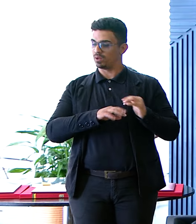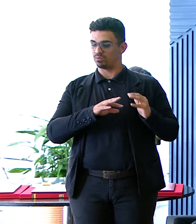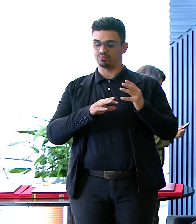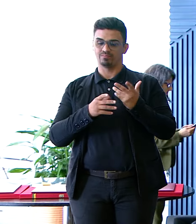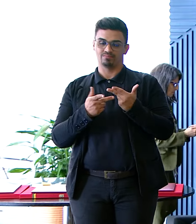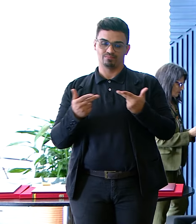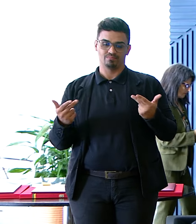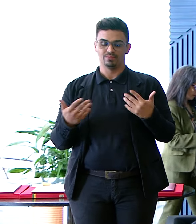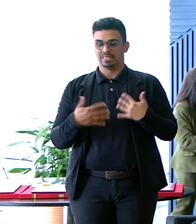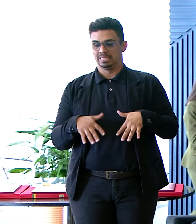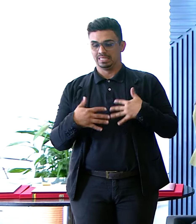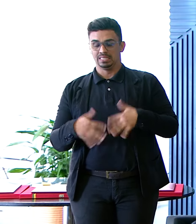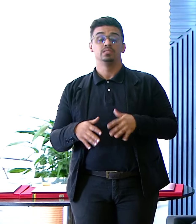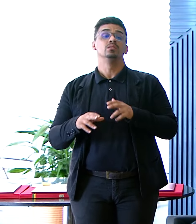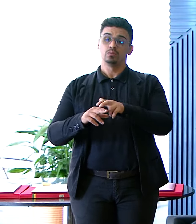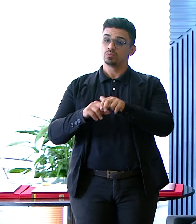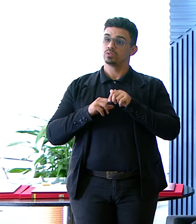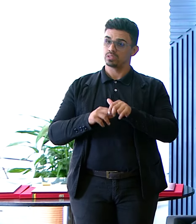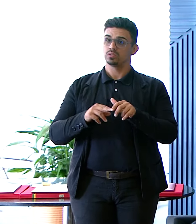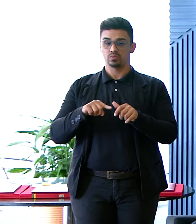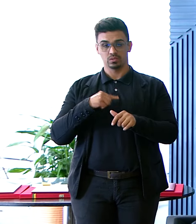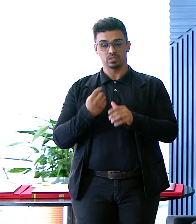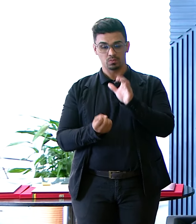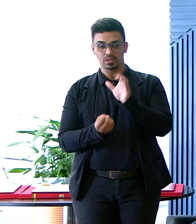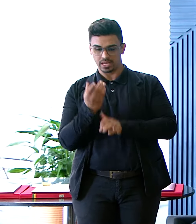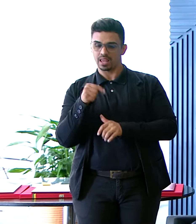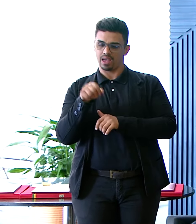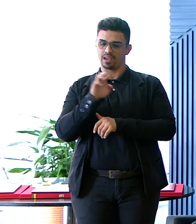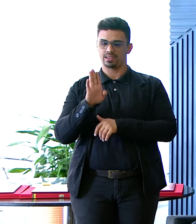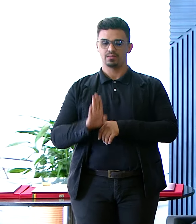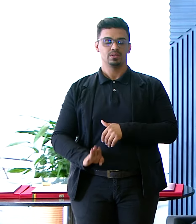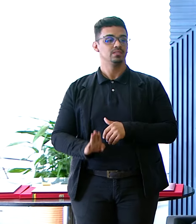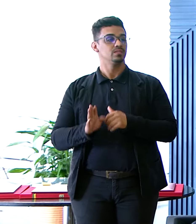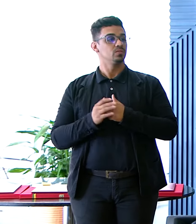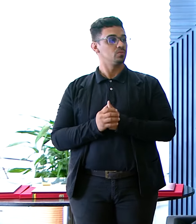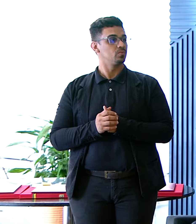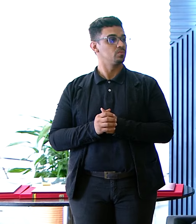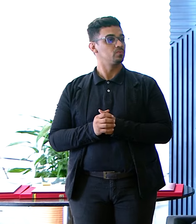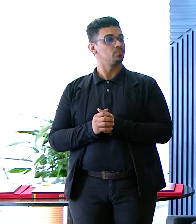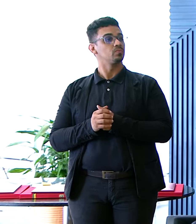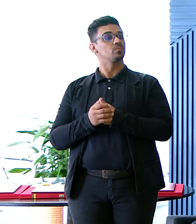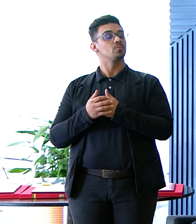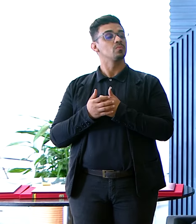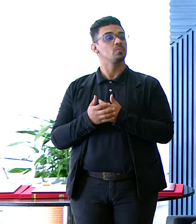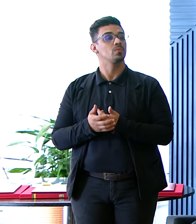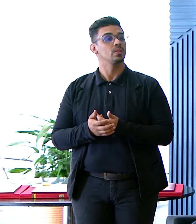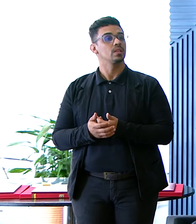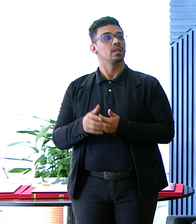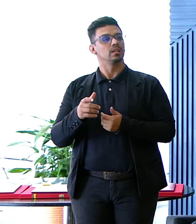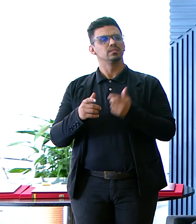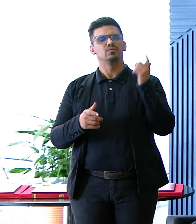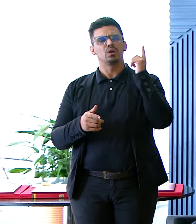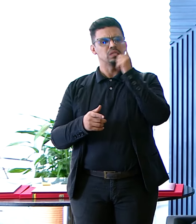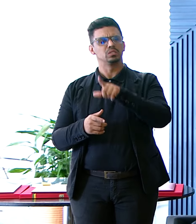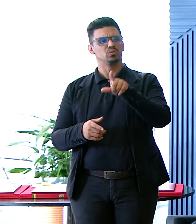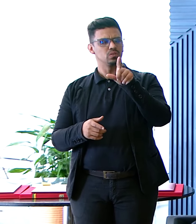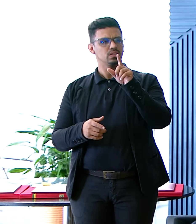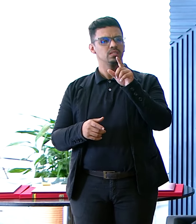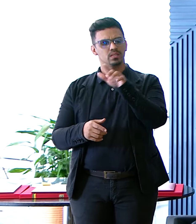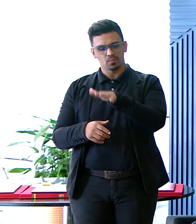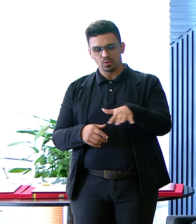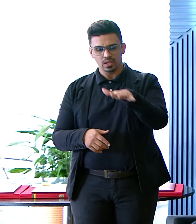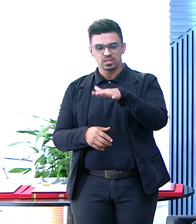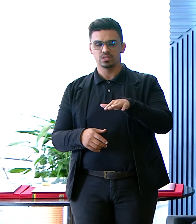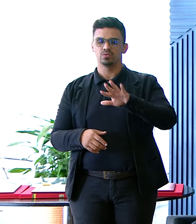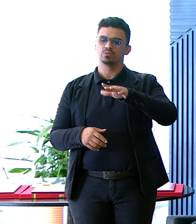Tenho certeza absoluta Que nós temos muito A construir no Brasil O Hospital Estadual Do Azevedo Lima É uma grande conquista Para uma região